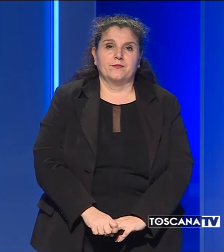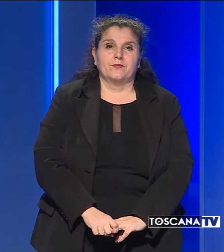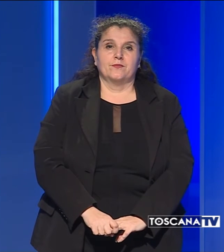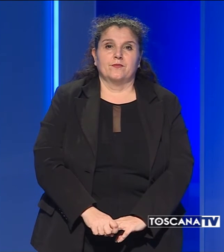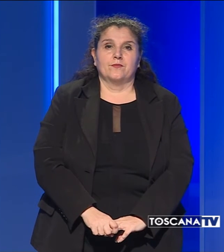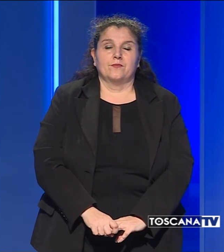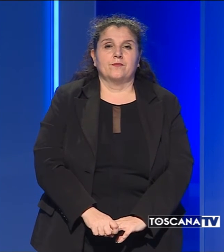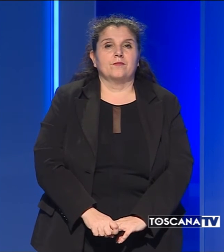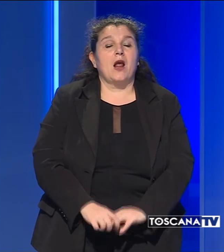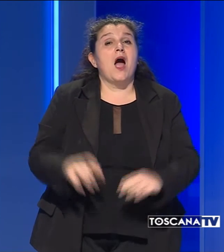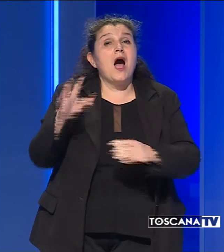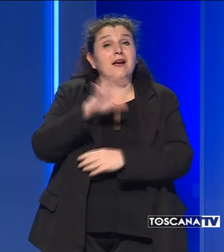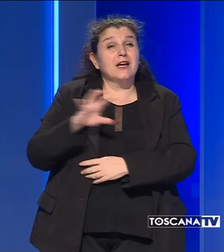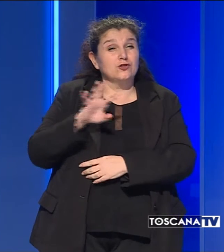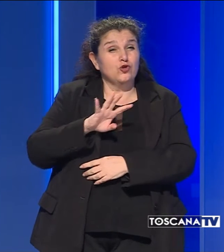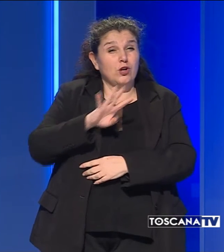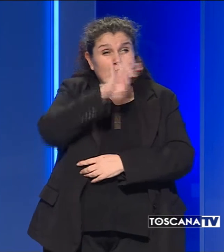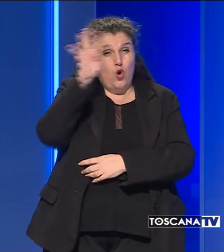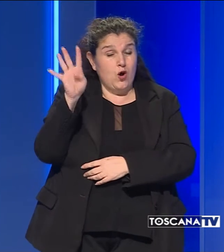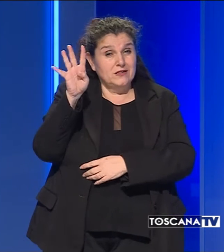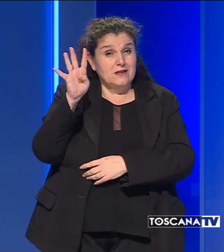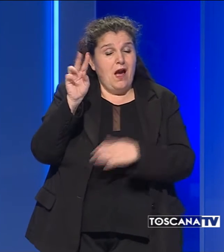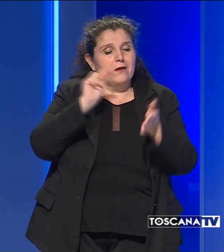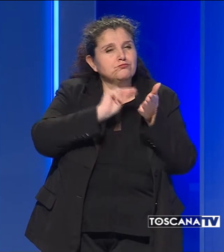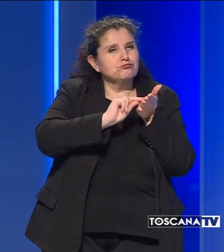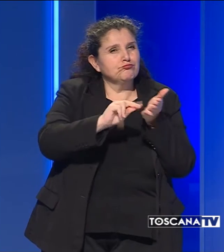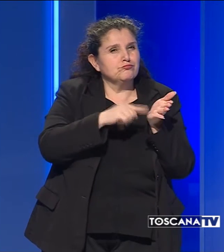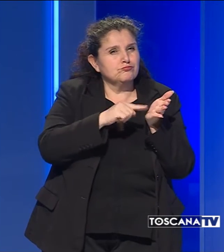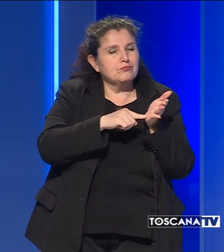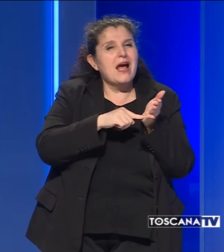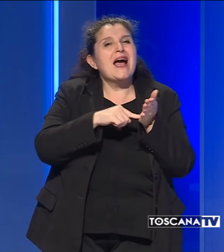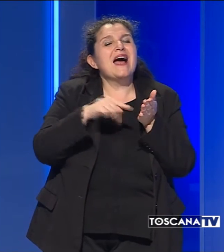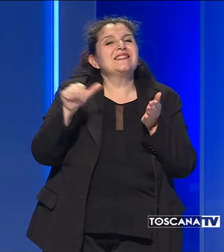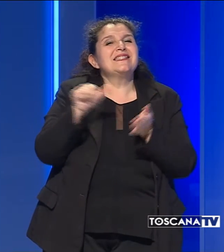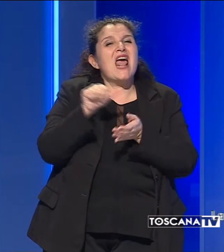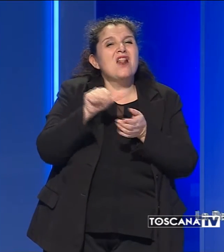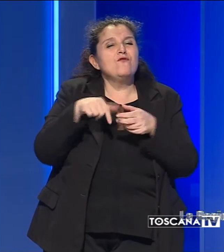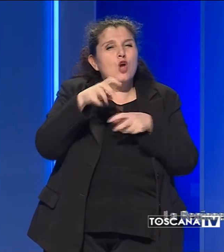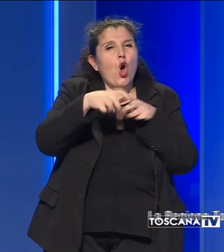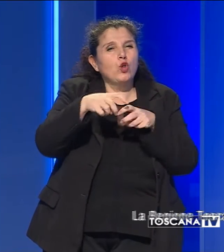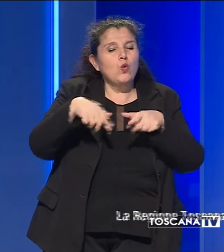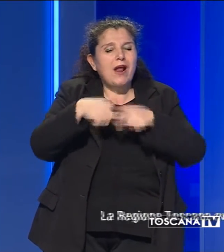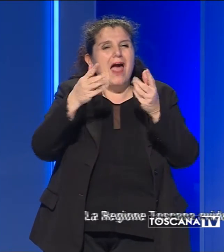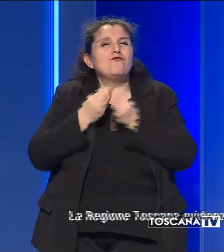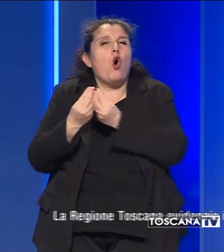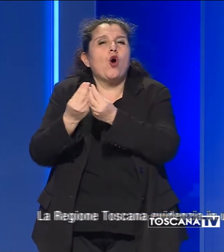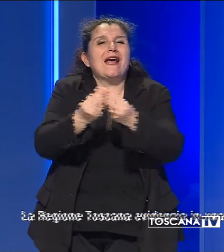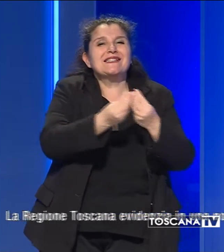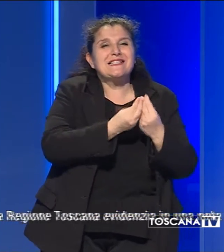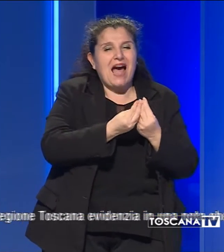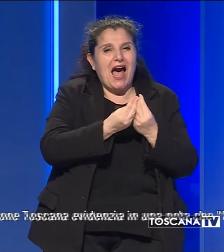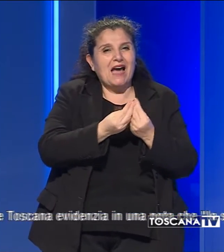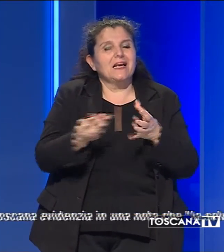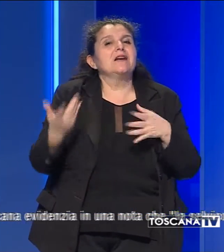La Regione Toscana evidenzia in una nota che la selvicoltura e le attività forestali sono state